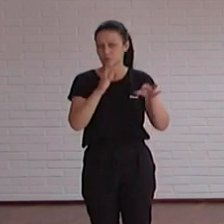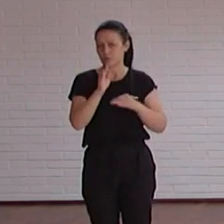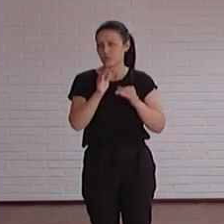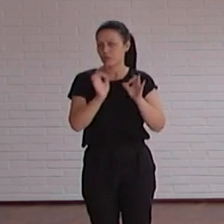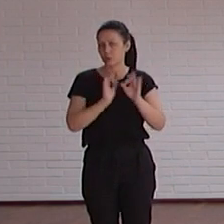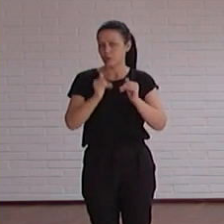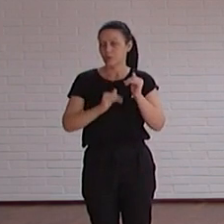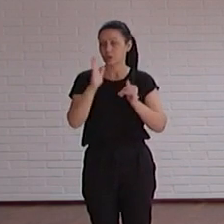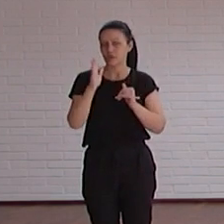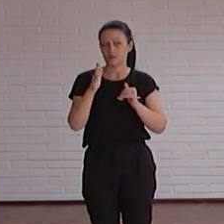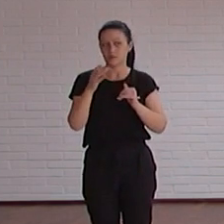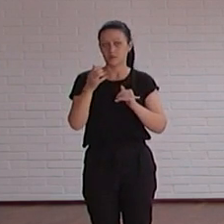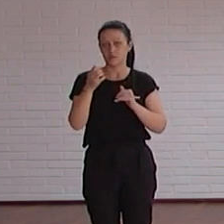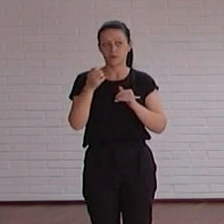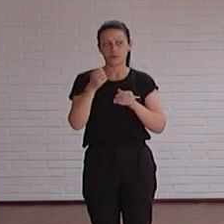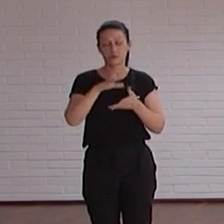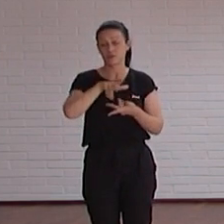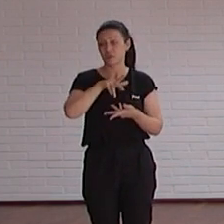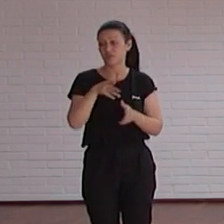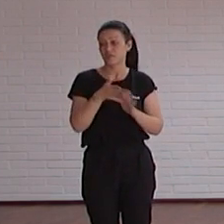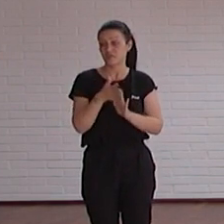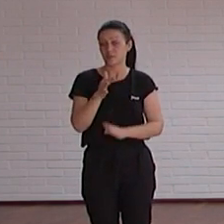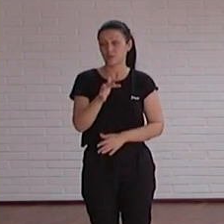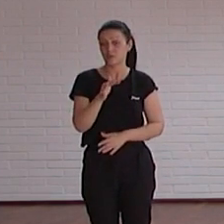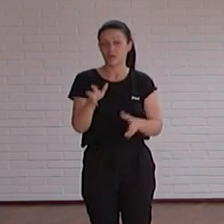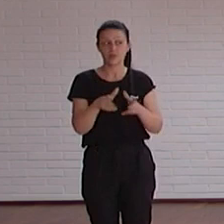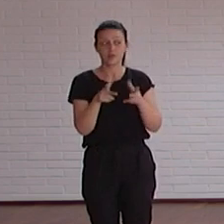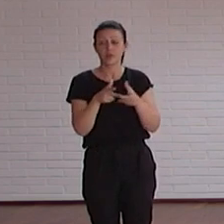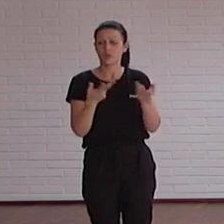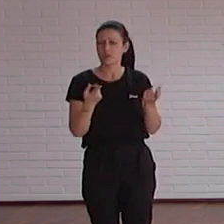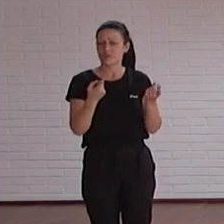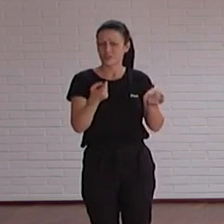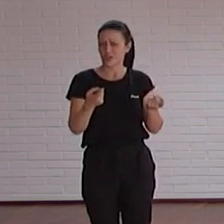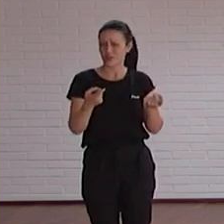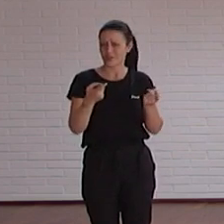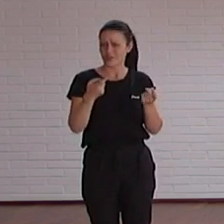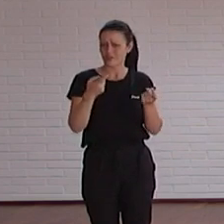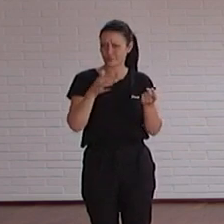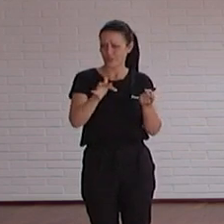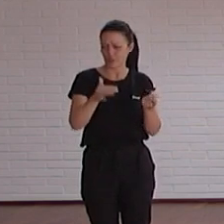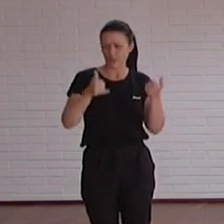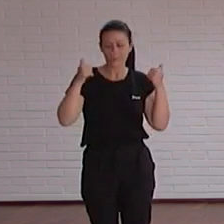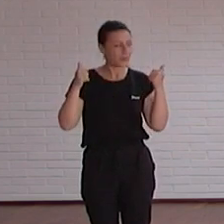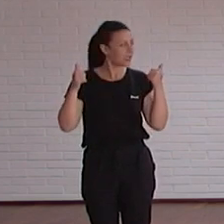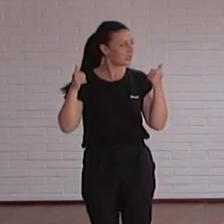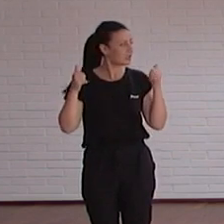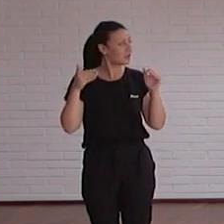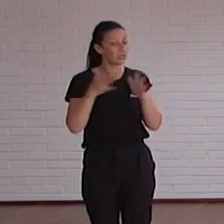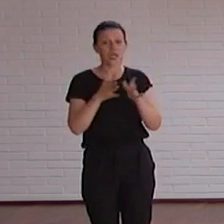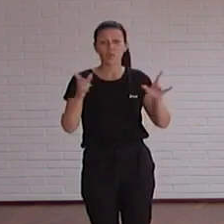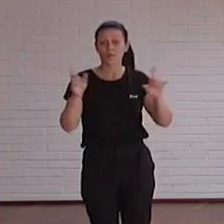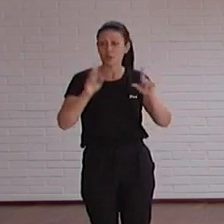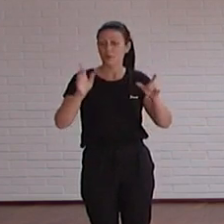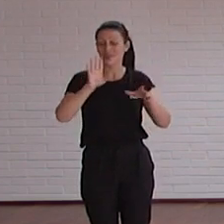noticias que nosotros emitimos son noticias positivas y yo creo que la sociedad está a falta de noticias positivas es verdad que cuesta más colocarlas en los medios de